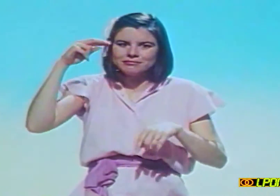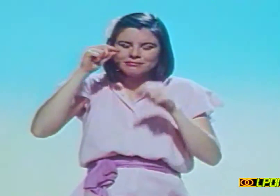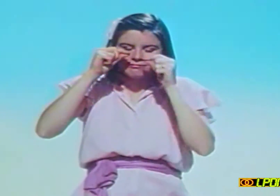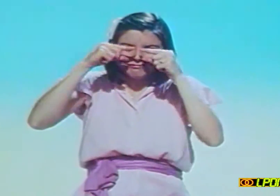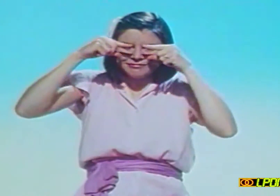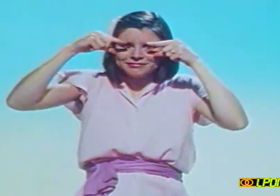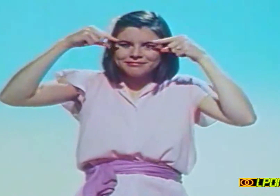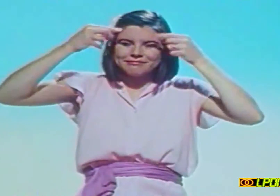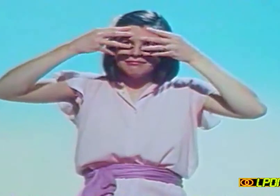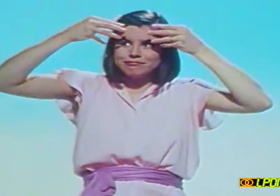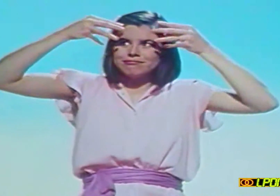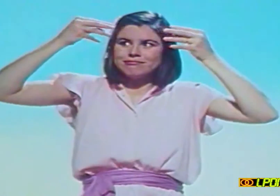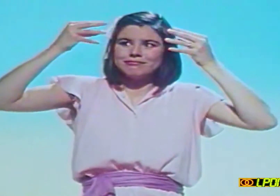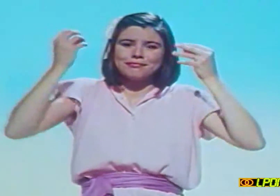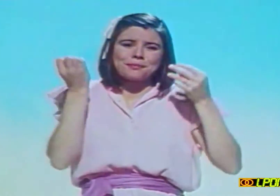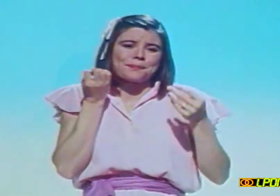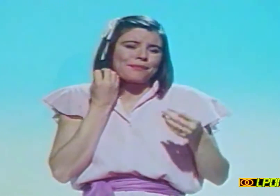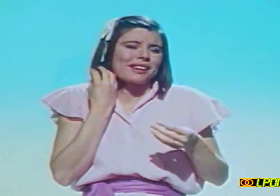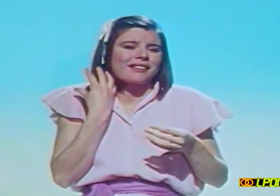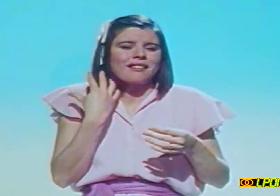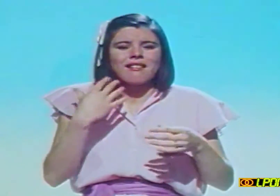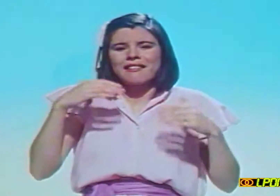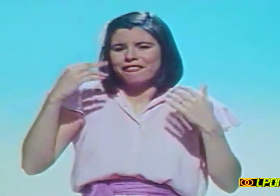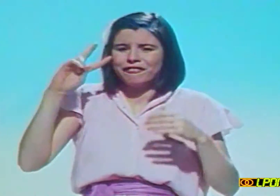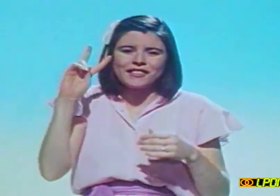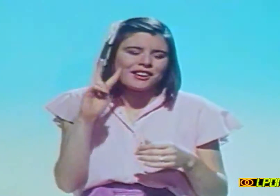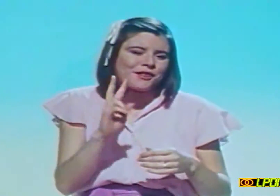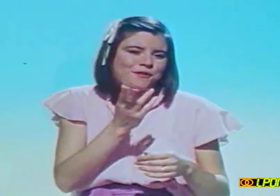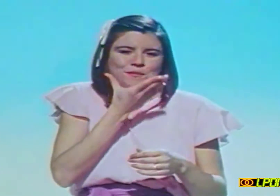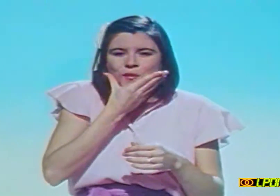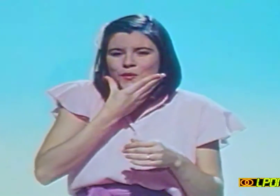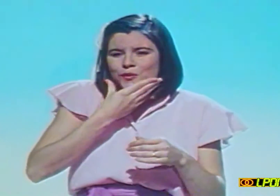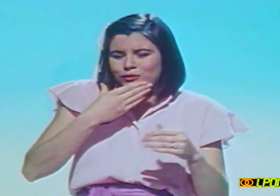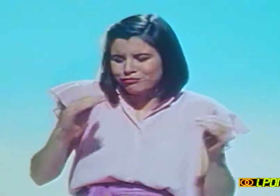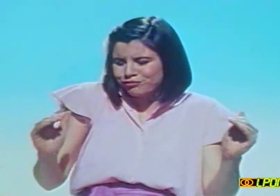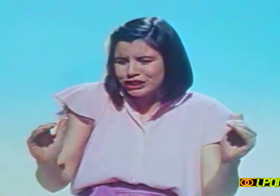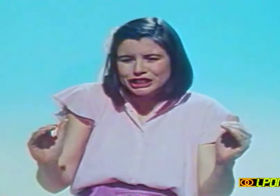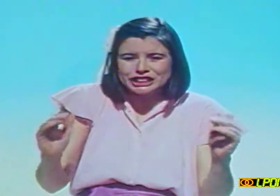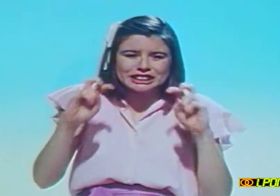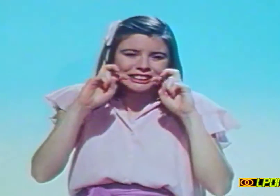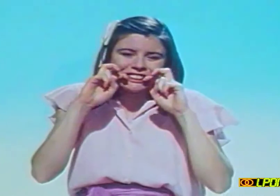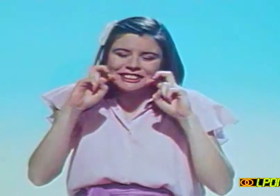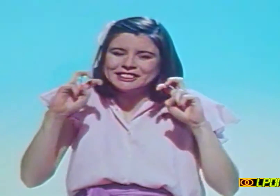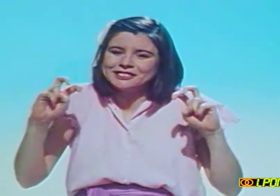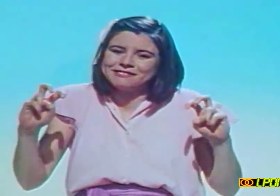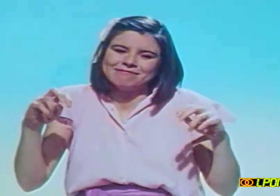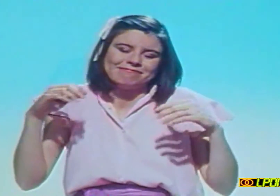A chaque oeil, il avait une grande tâche blanche. C'était vraiment un très beau petit tigre,